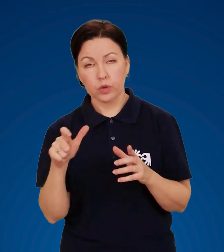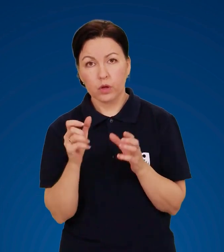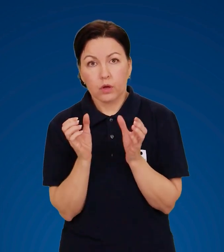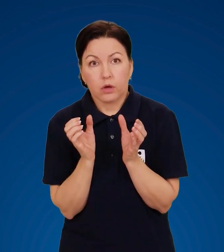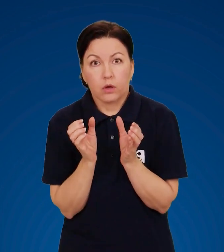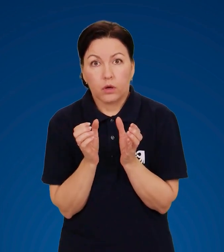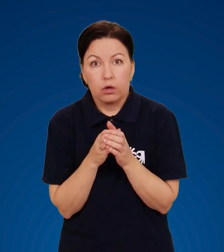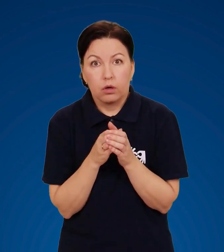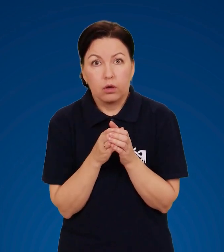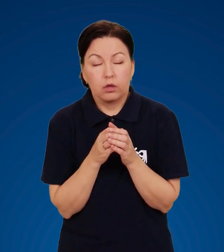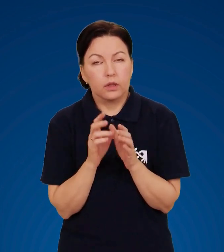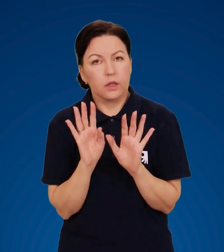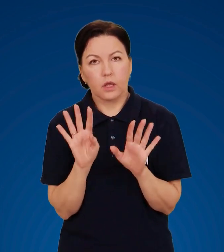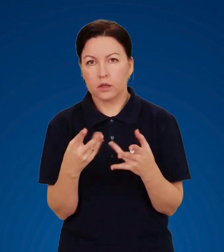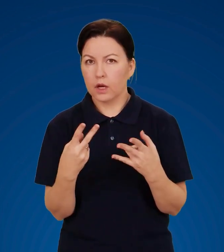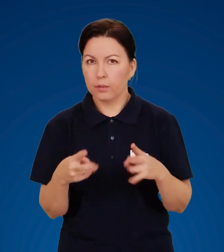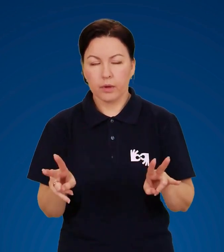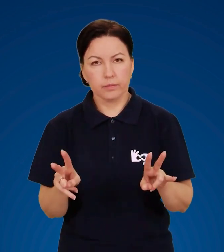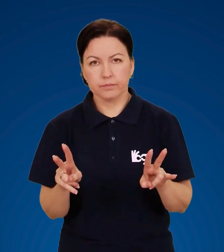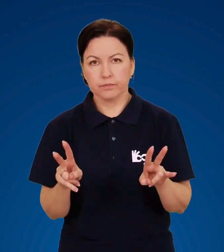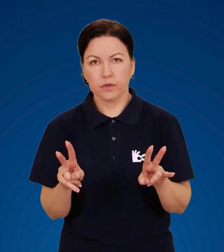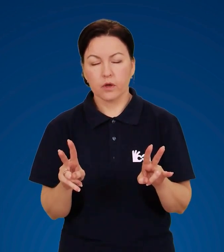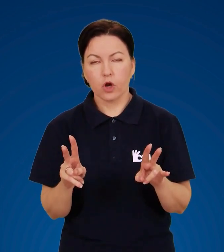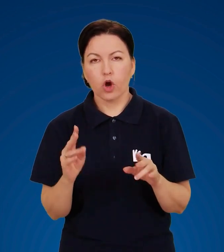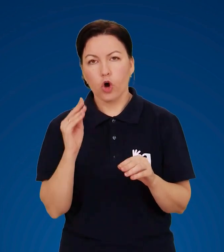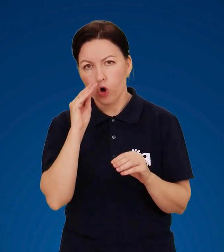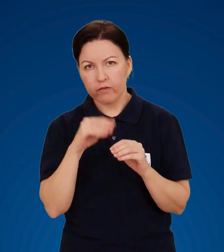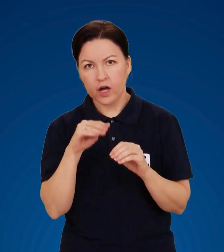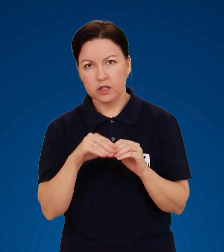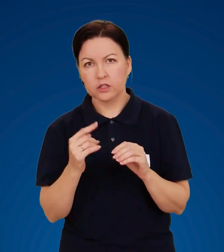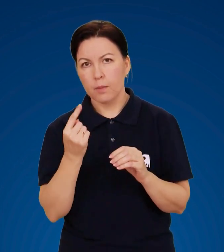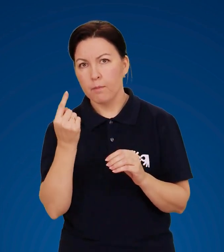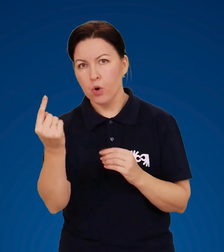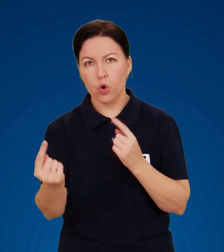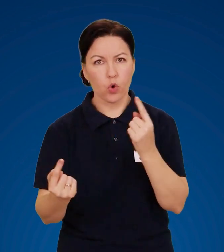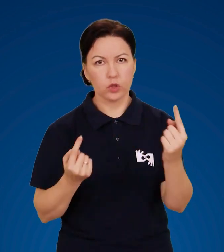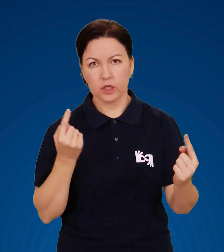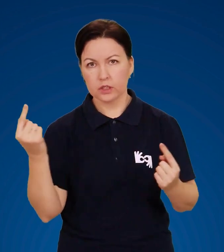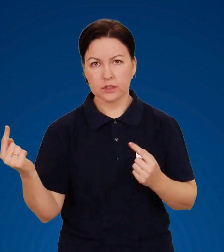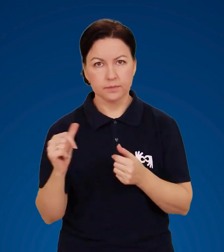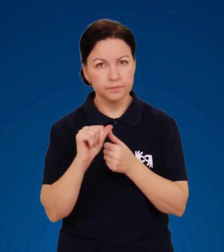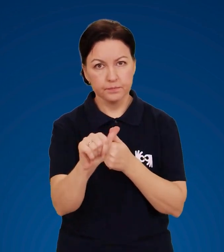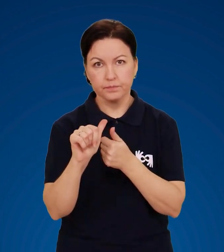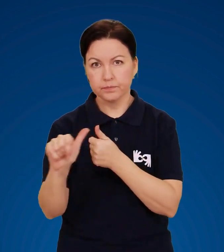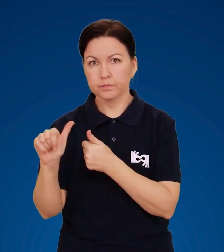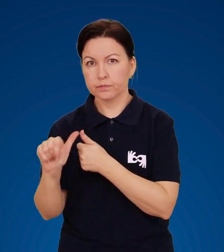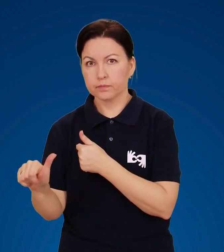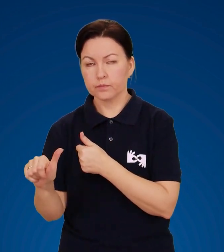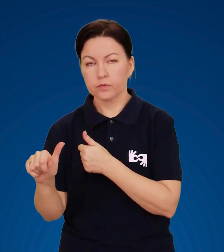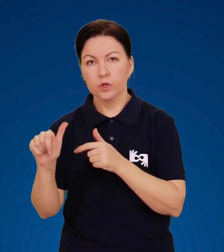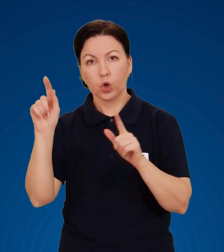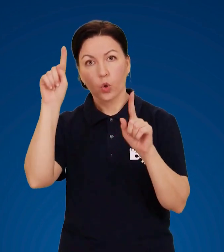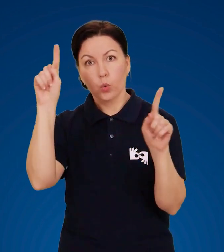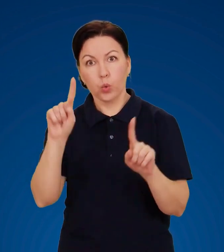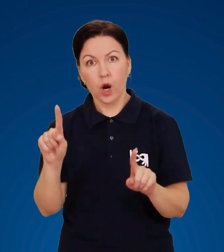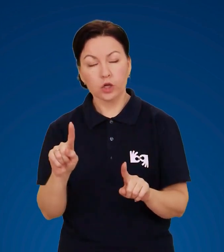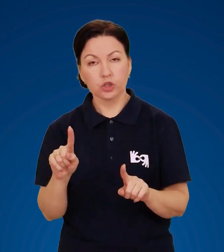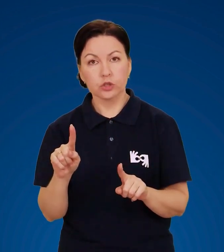більше, не скупчуйтеся в укритті разом, ховайтеся по одинці. Можливо, ураження